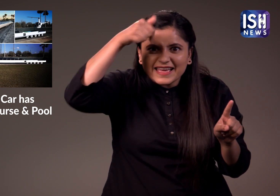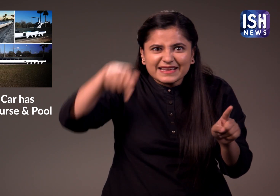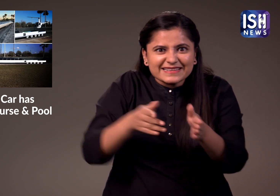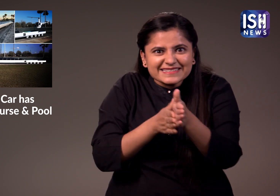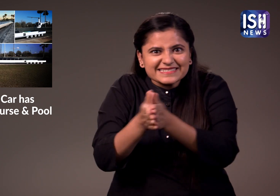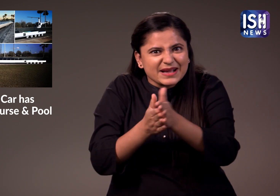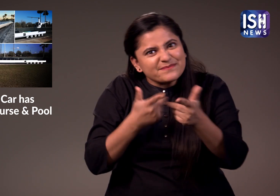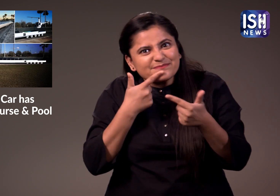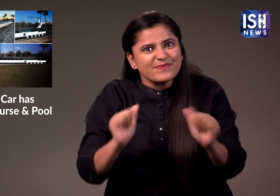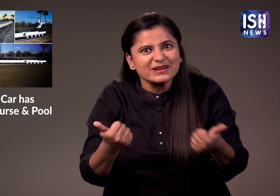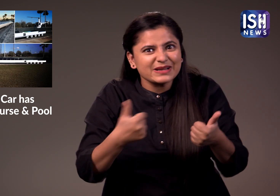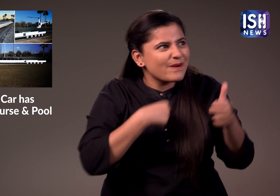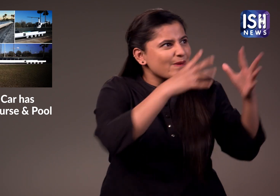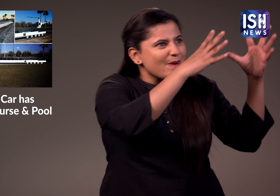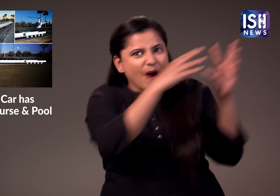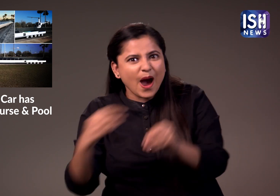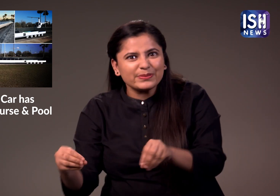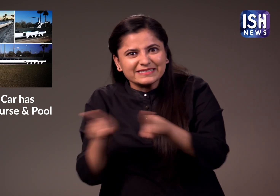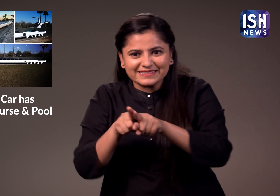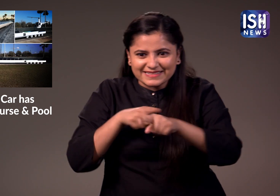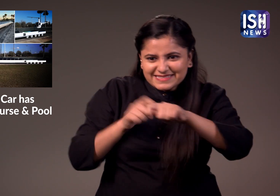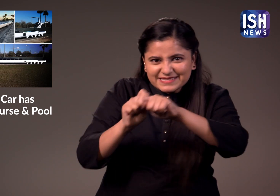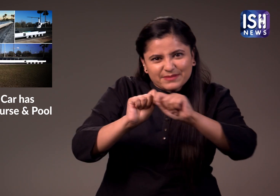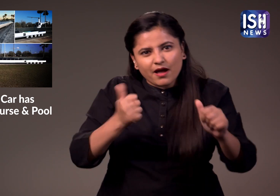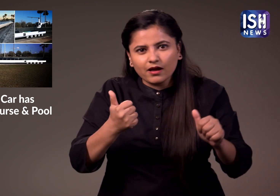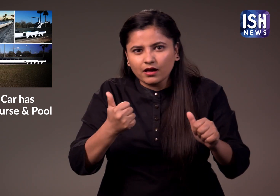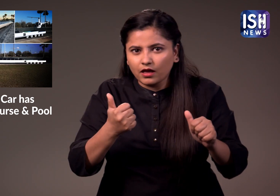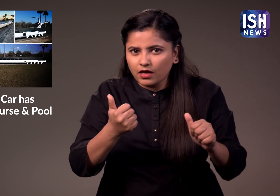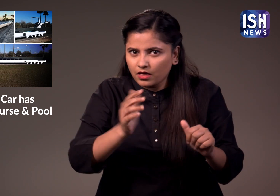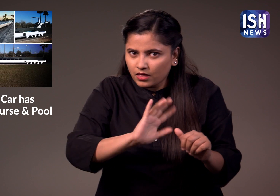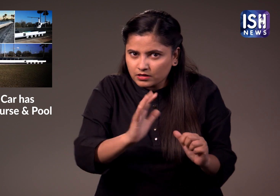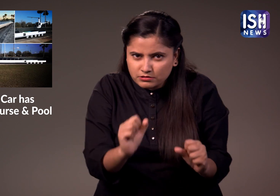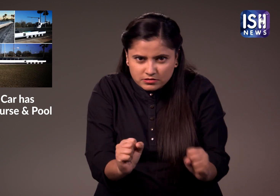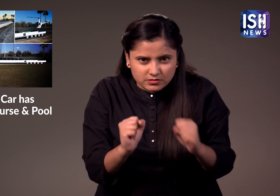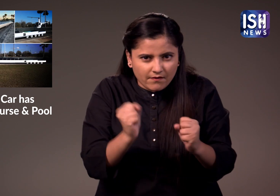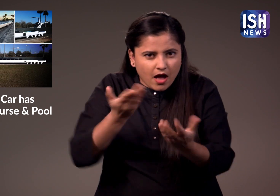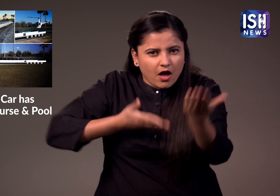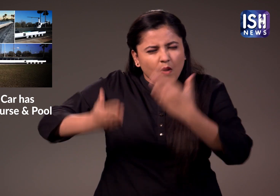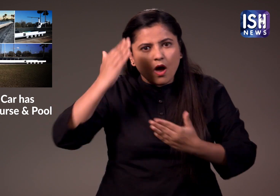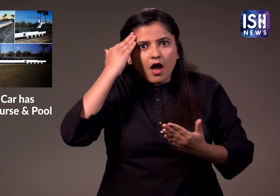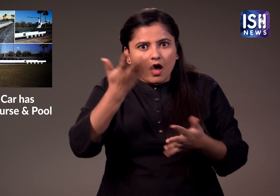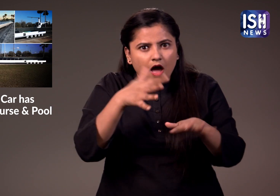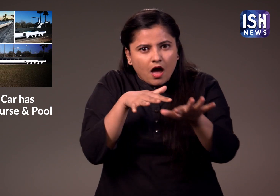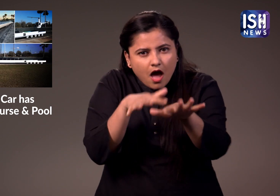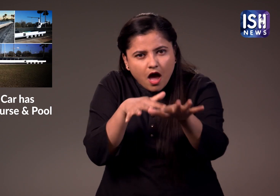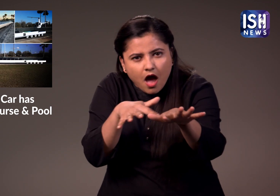भारत में आप में से कई लोग सोच रहे होंगे कि भारत में ऐसी गाड़ी चलाना असंबव होगा